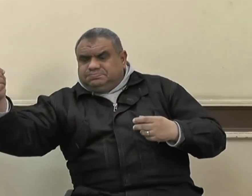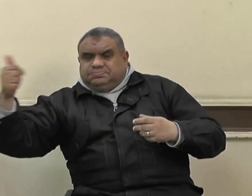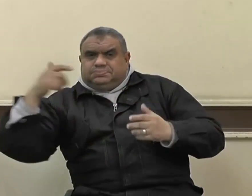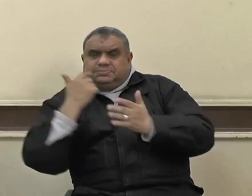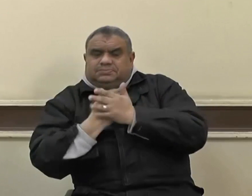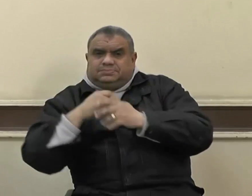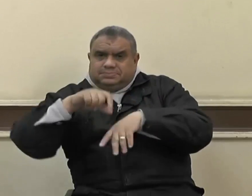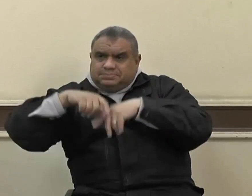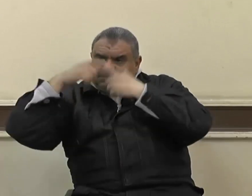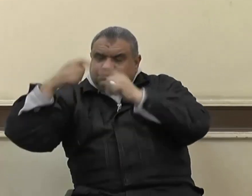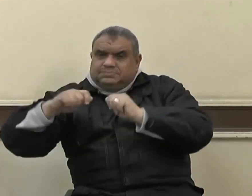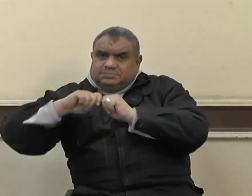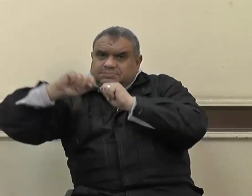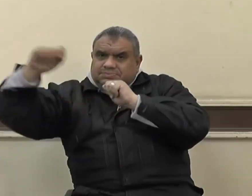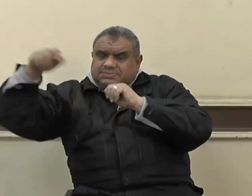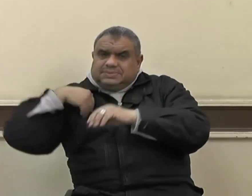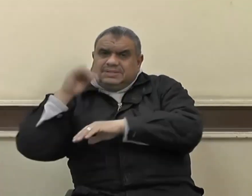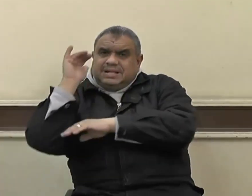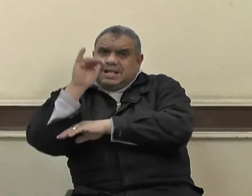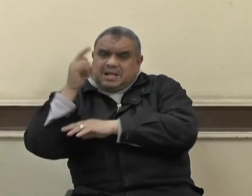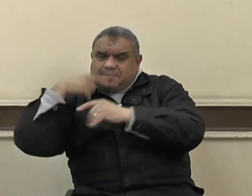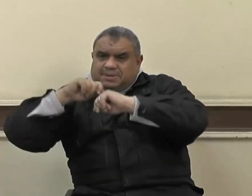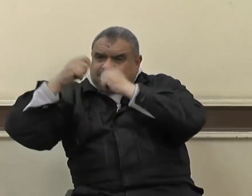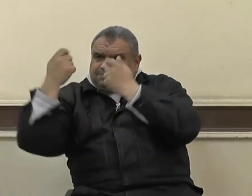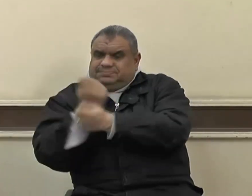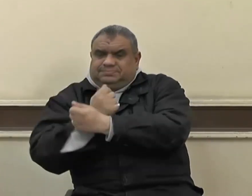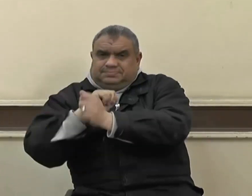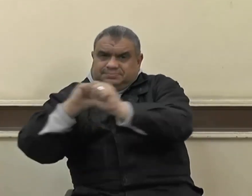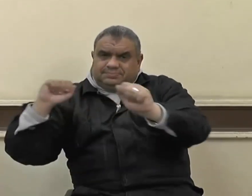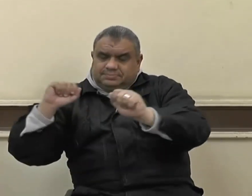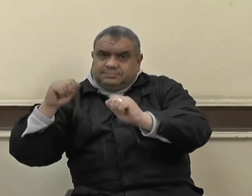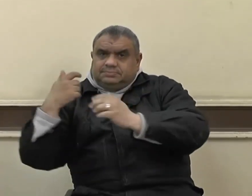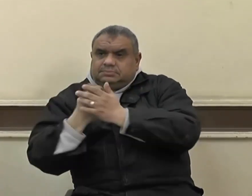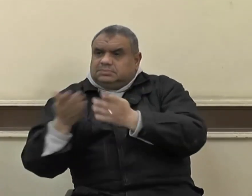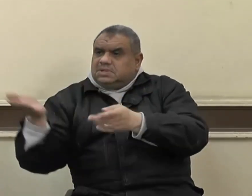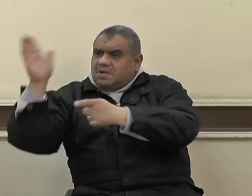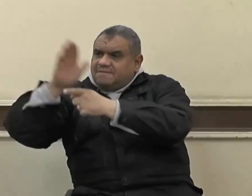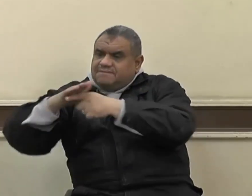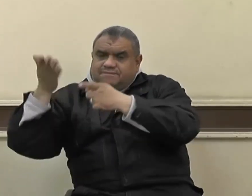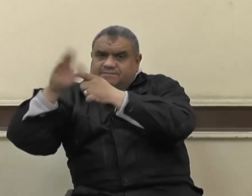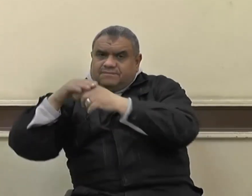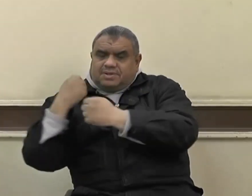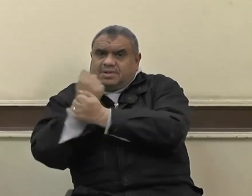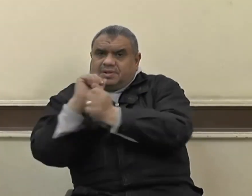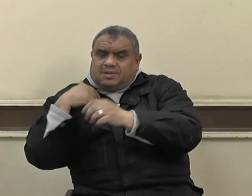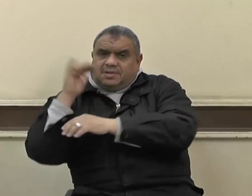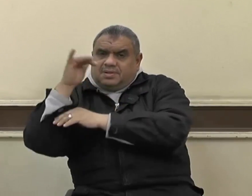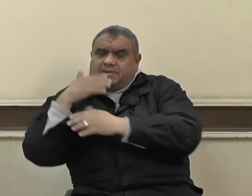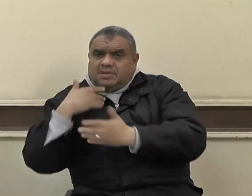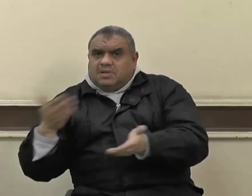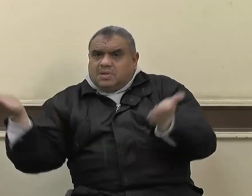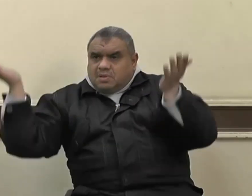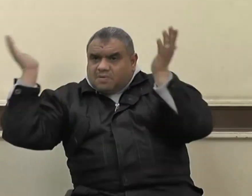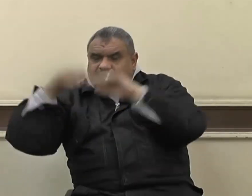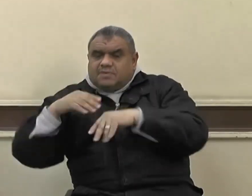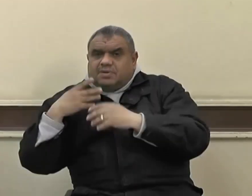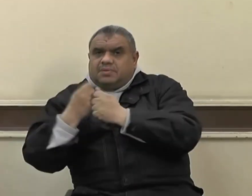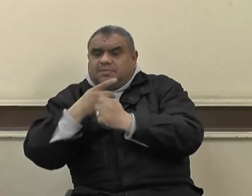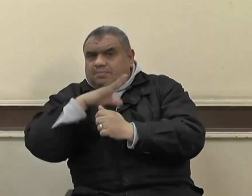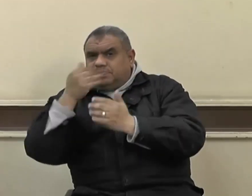ومؤسسة لرعاية أبناء الشهداء بكل ما تحمله هذه الكلمة من معاني ترضية